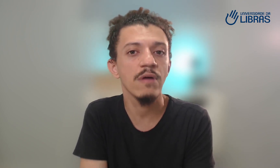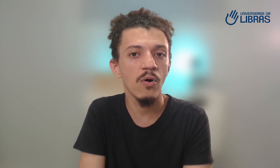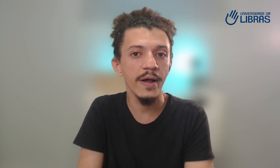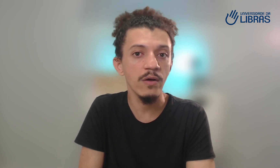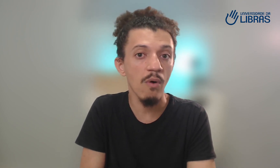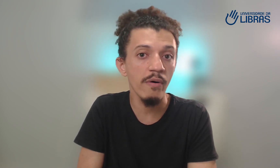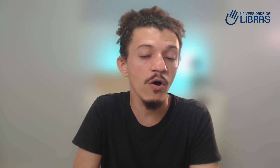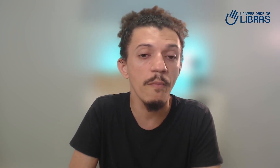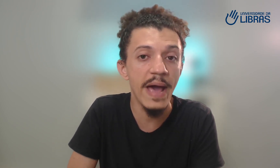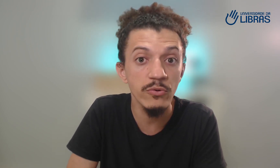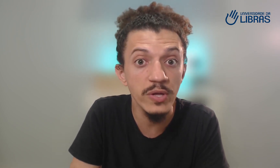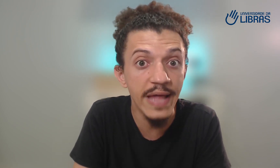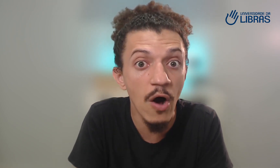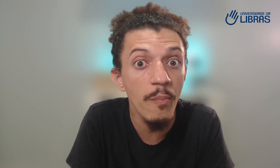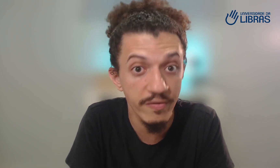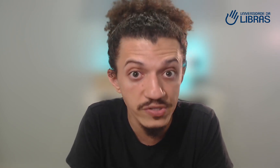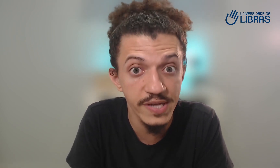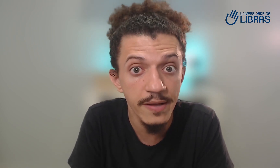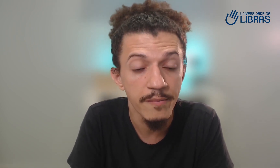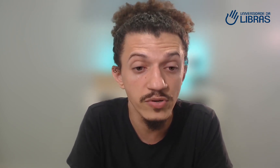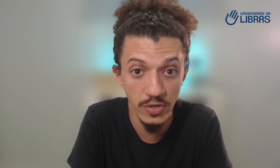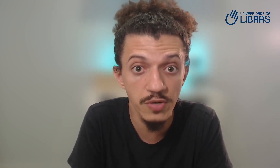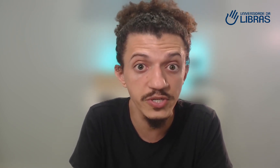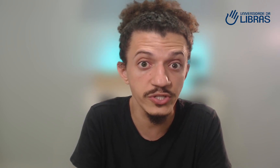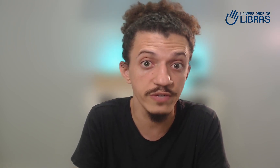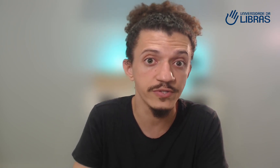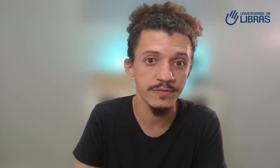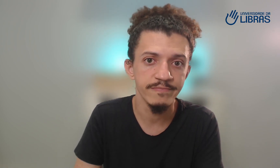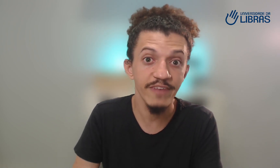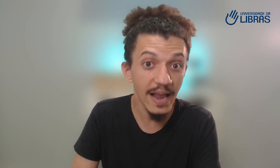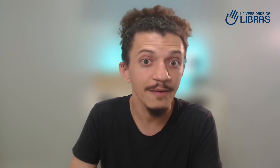agora e qual é o método ideal para você, para os seus objetivos. Vá lá!